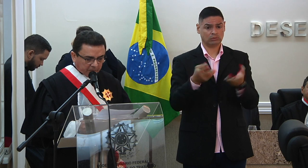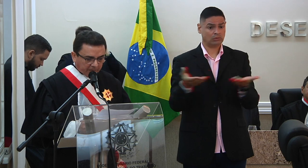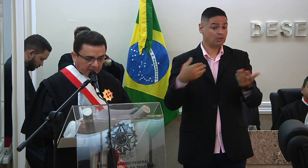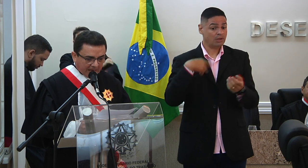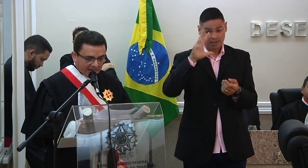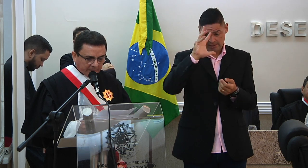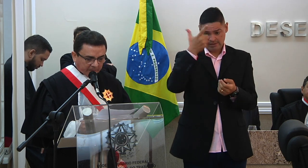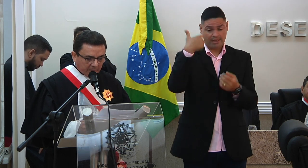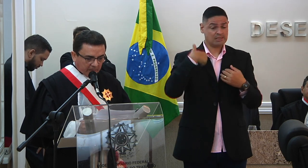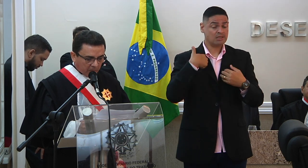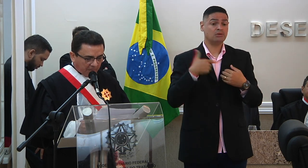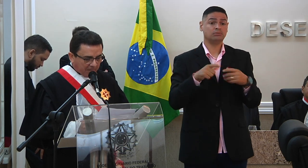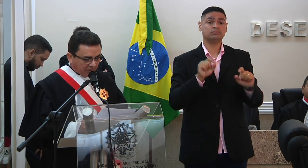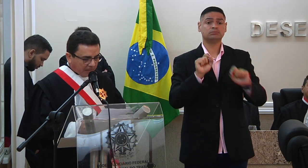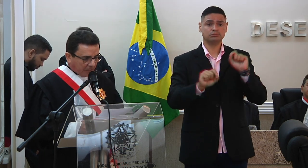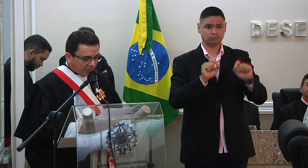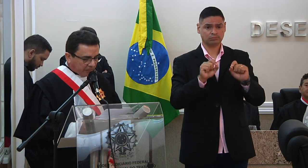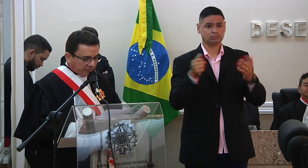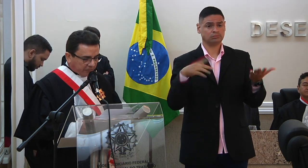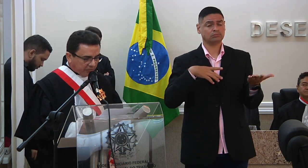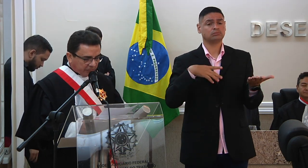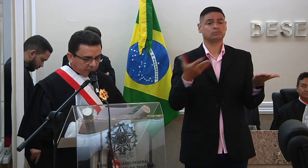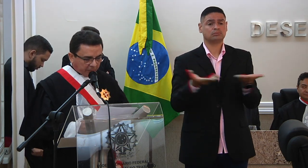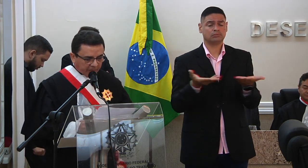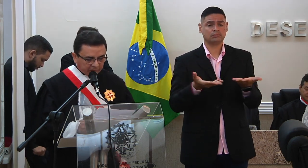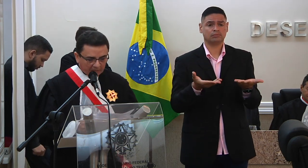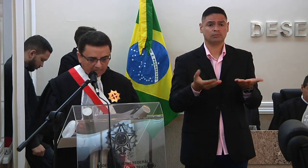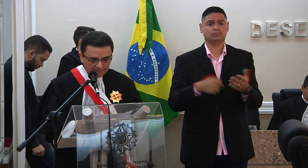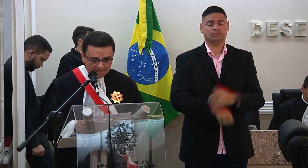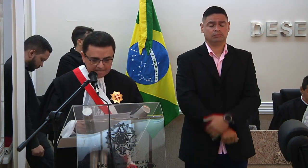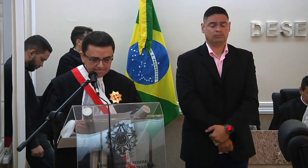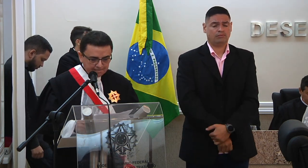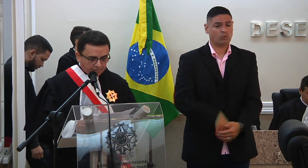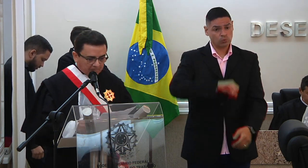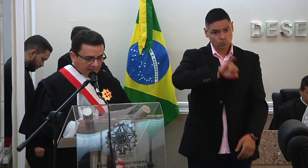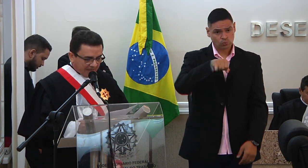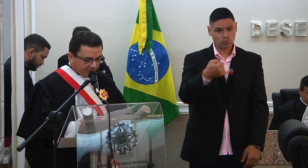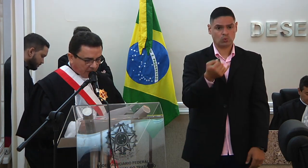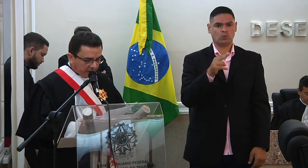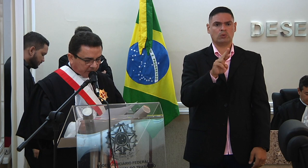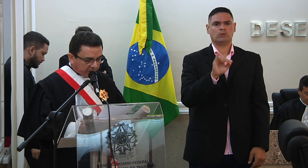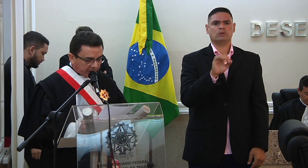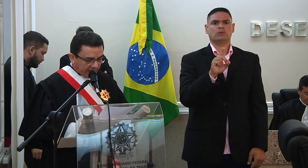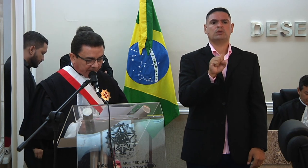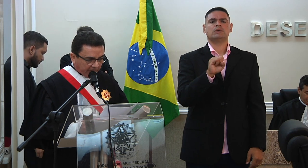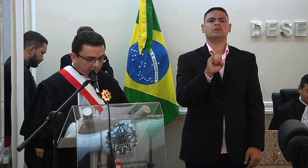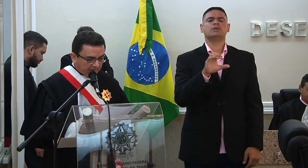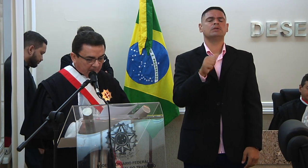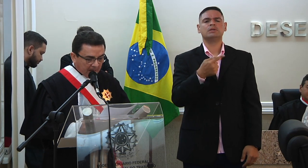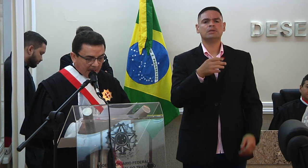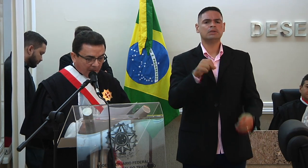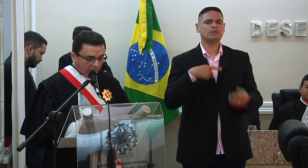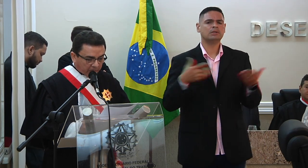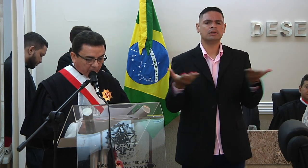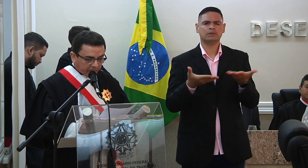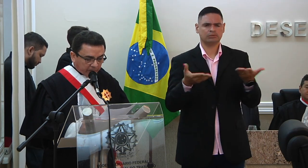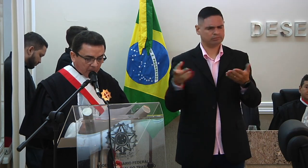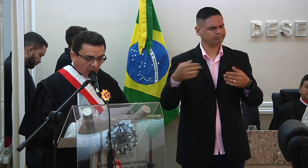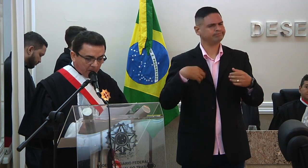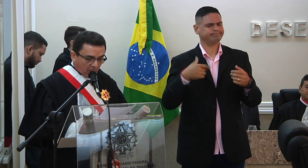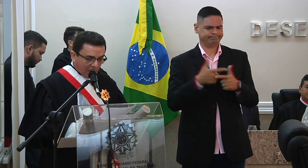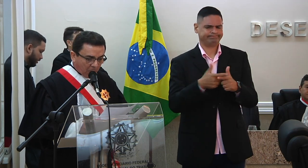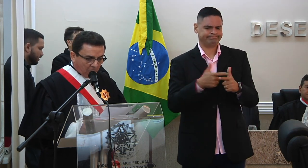decisões pontificadas no primeiro grau de jurisdição afora esse desafio a